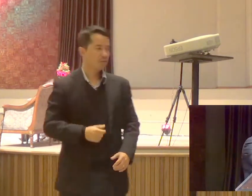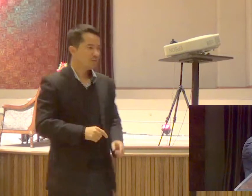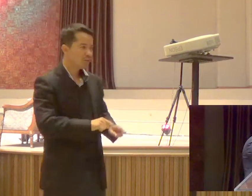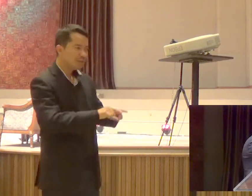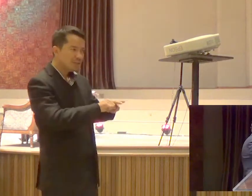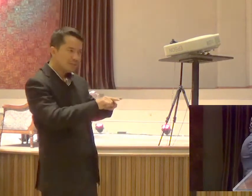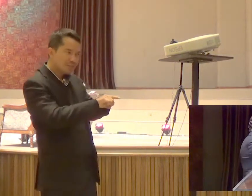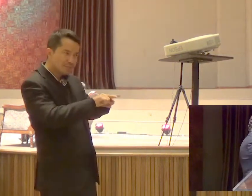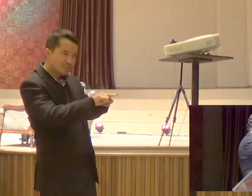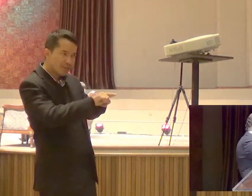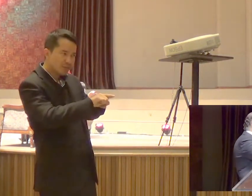Eu vi você